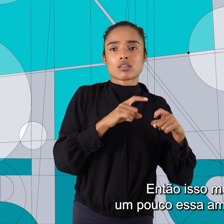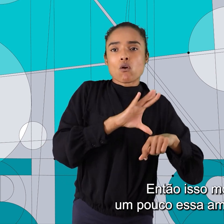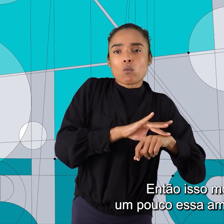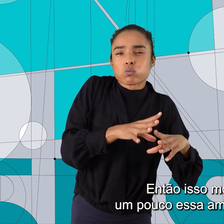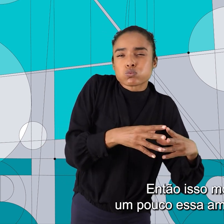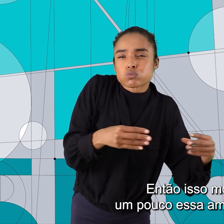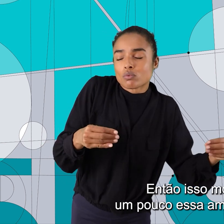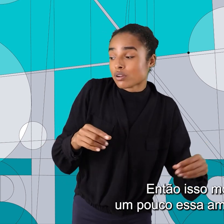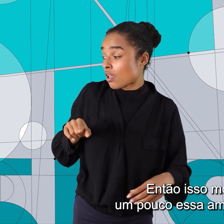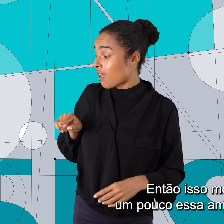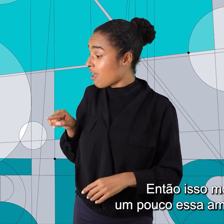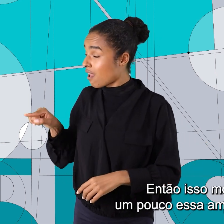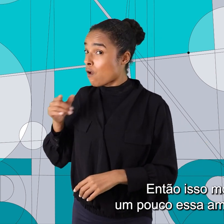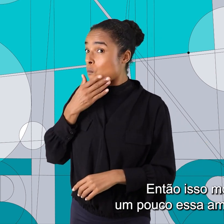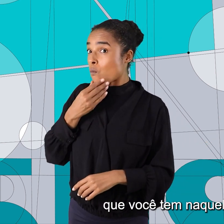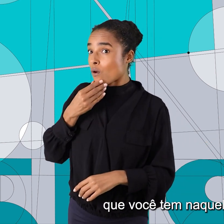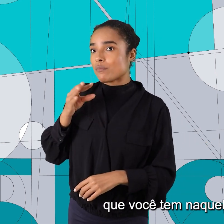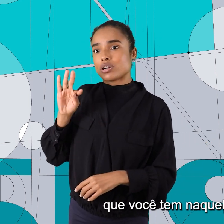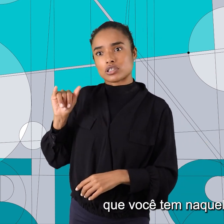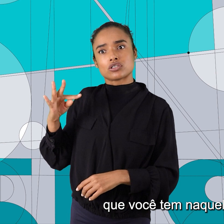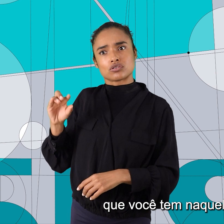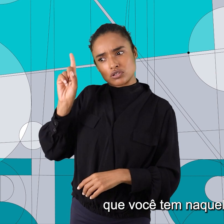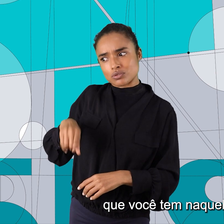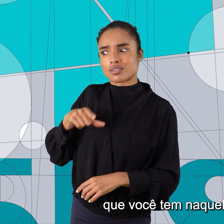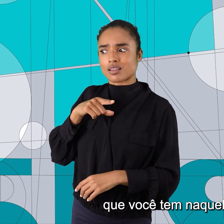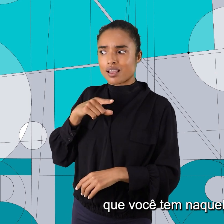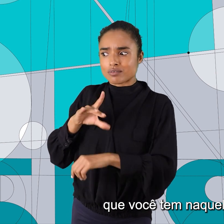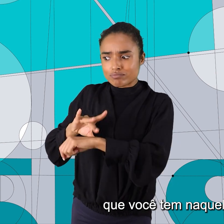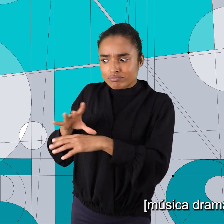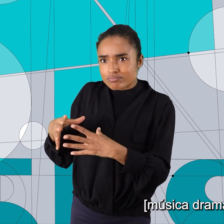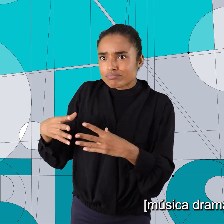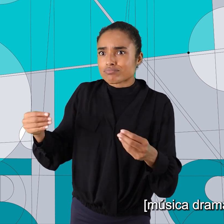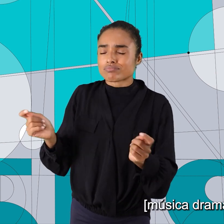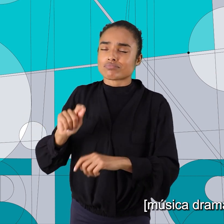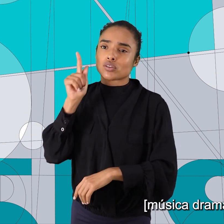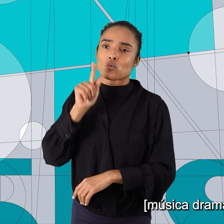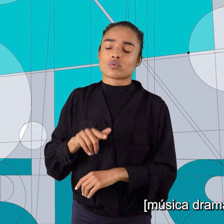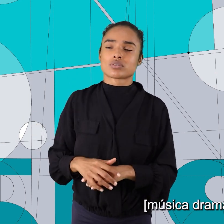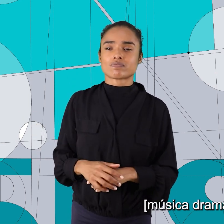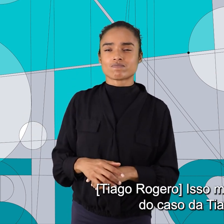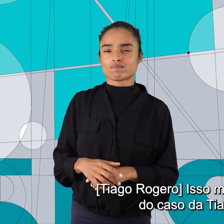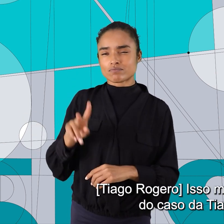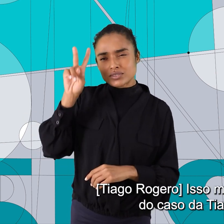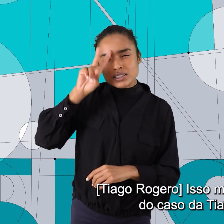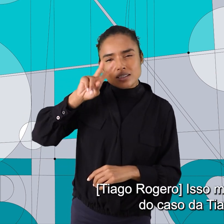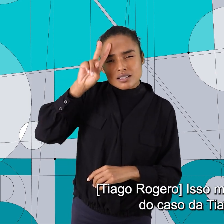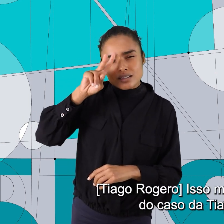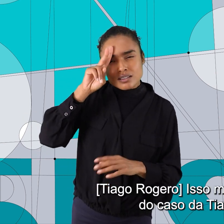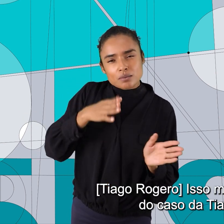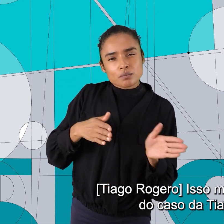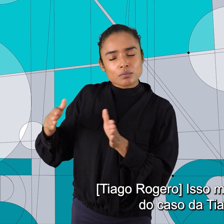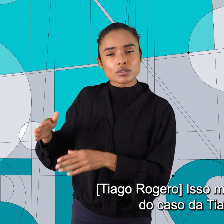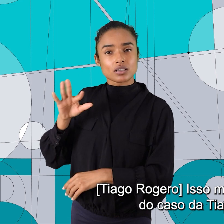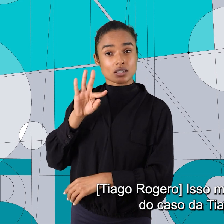mostra um pouco essa ambiguidade que você tem naquele momento. Isso me fez lembrar do